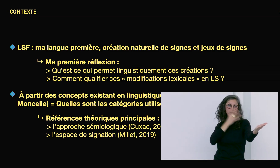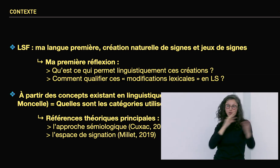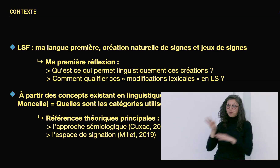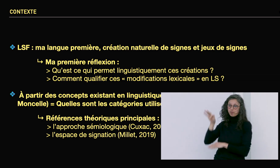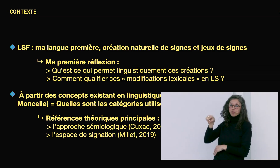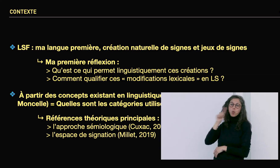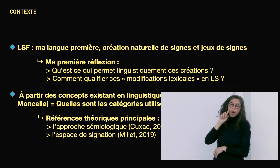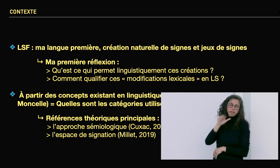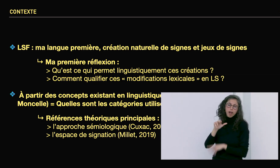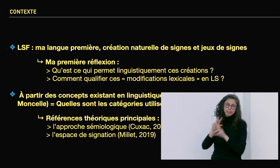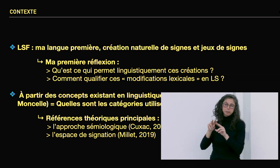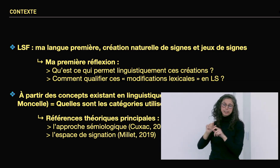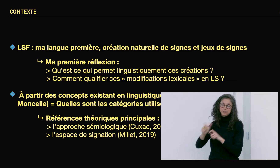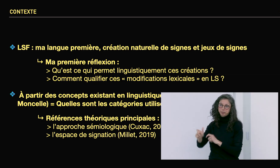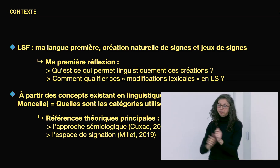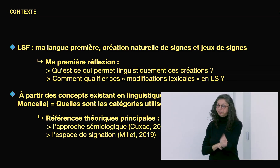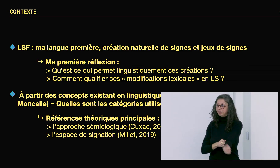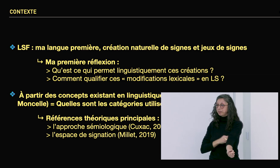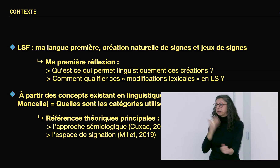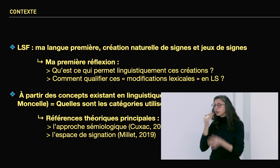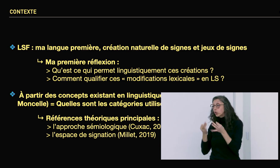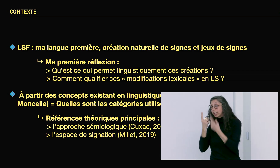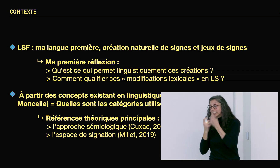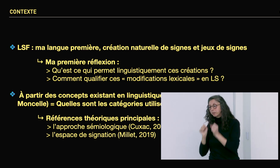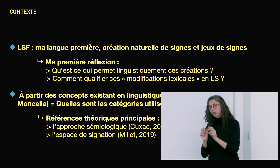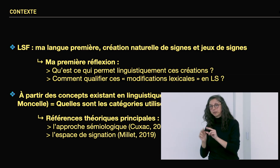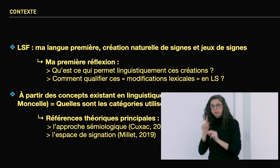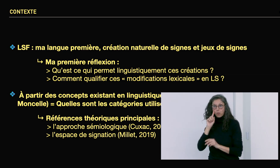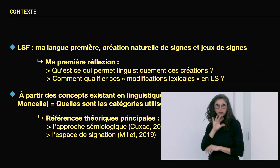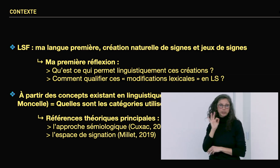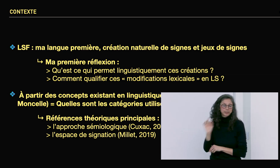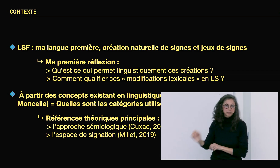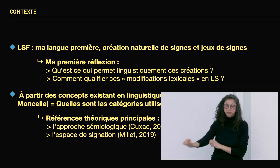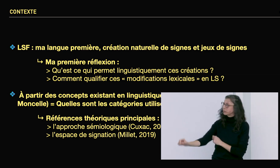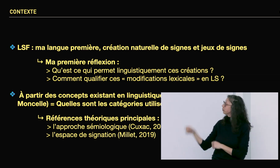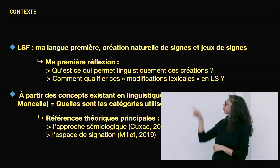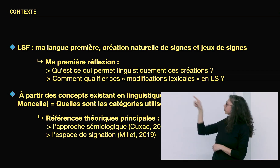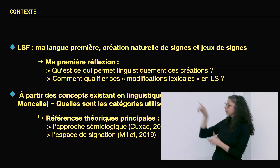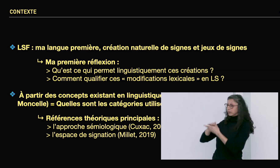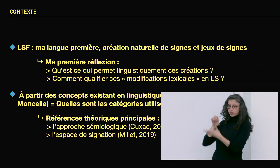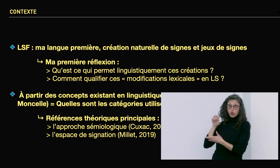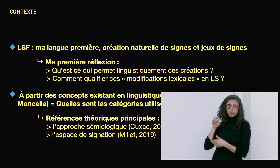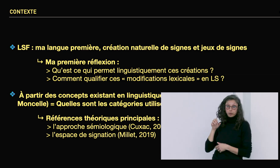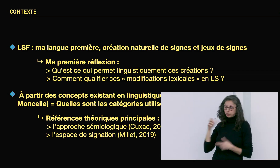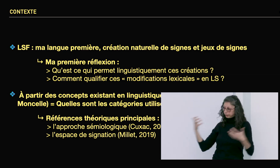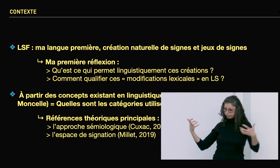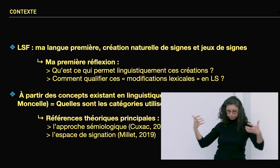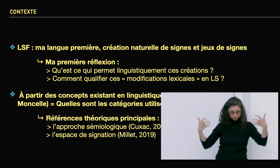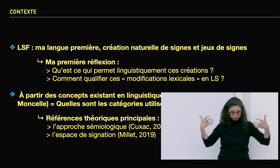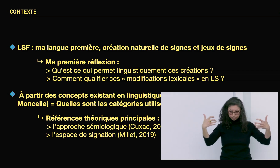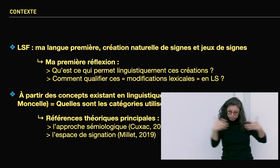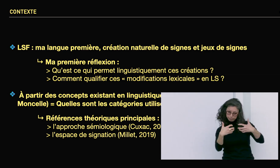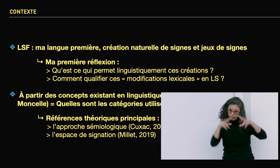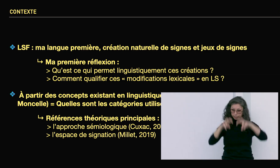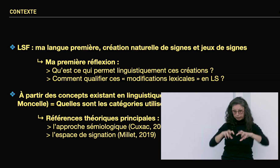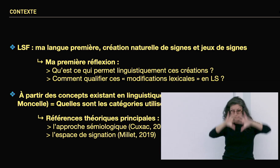vous ai déjà parlé, dans lequel je me suis focalisé sur un locuteur, Bruno Moncel, ici présent. Je vais vous en dire un petit peu plus après. Et je vous expliquais aussi par la suite